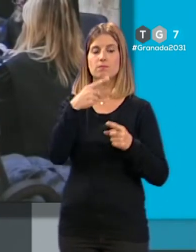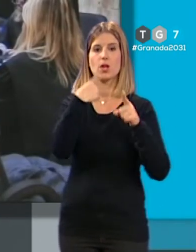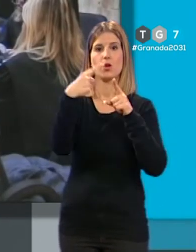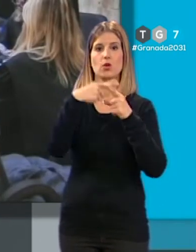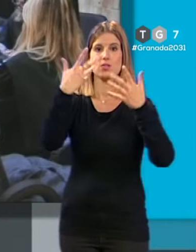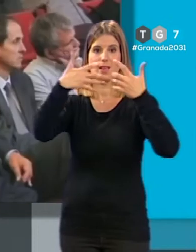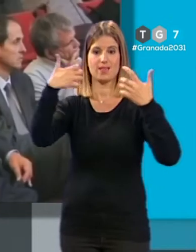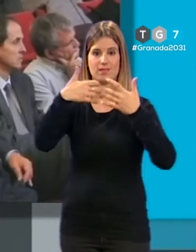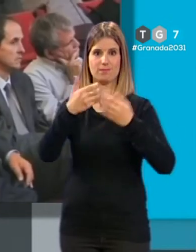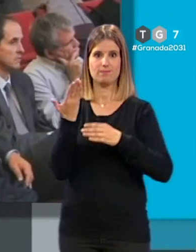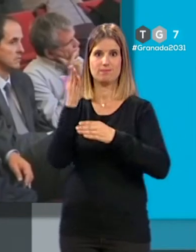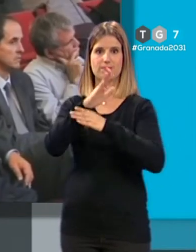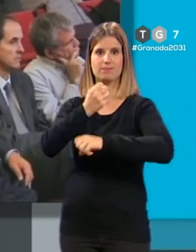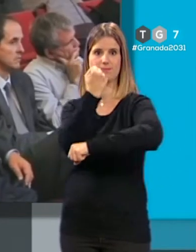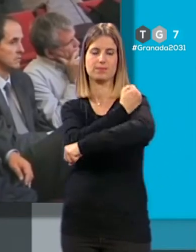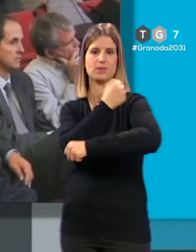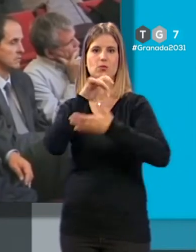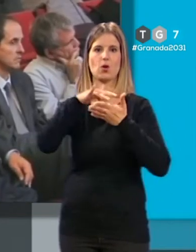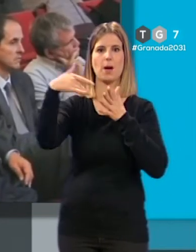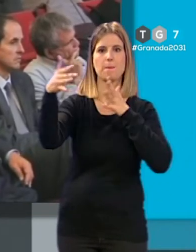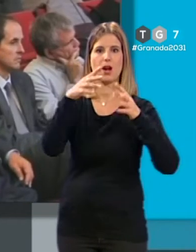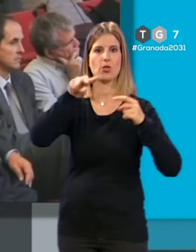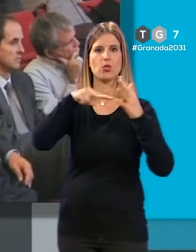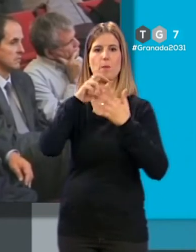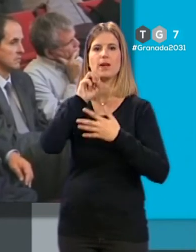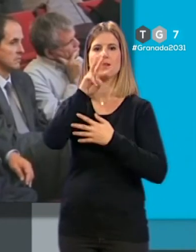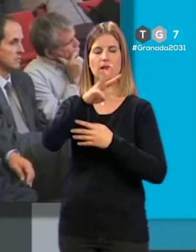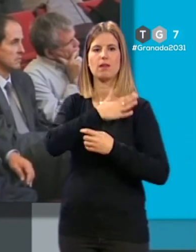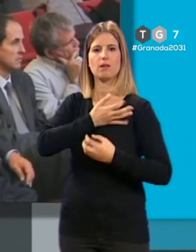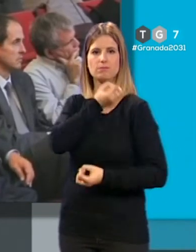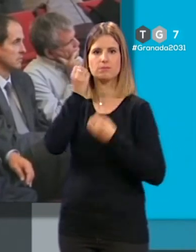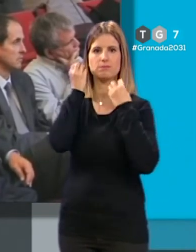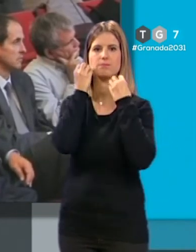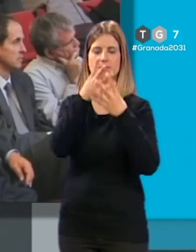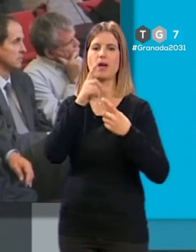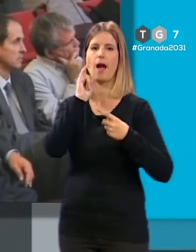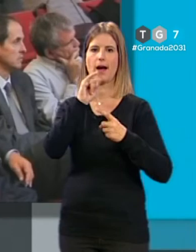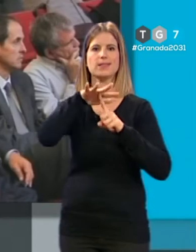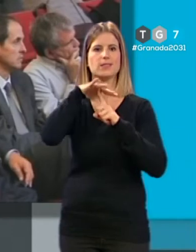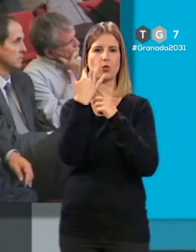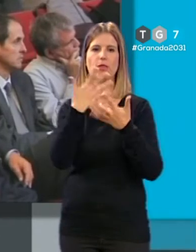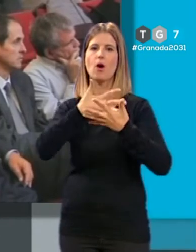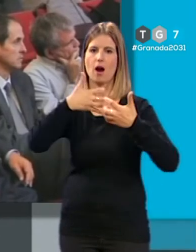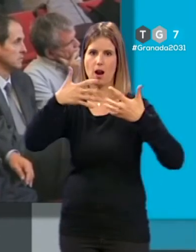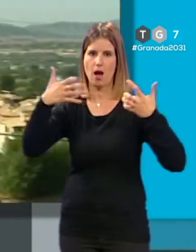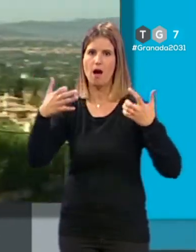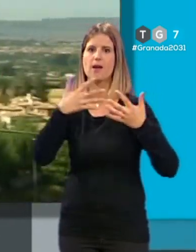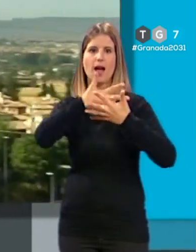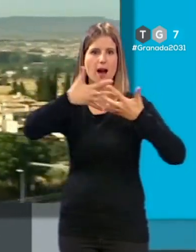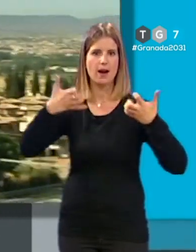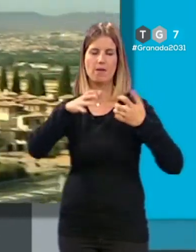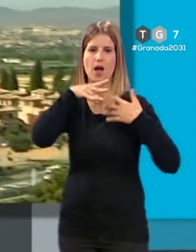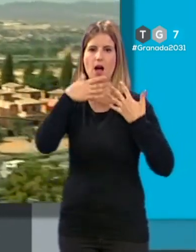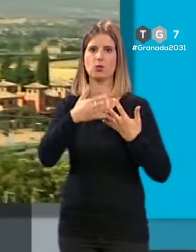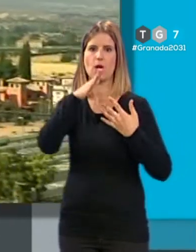escrito que introdujo por registro en marzo de 2013 quiso poner de manifiesto la gravedad de lo que se había proyectado ante su